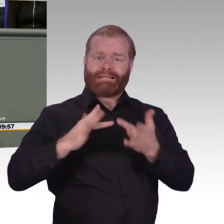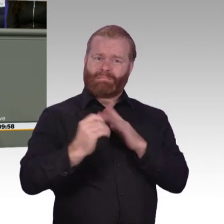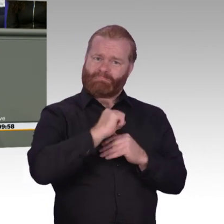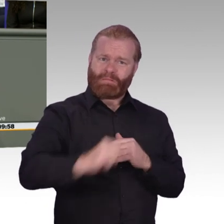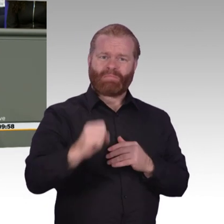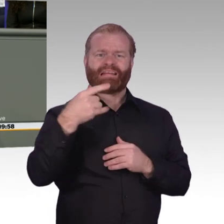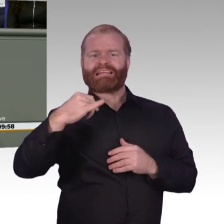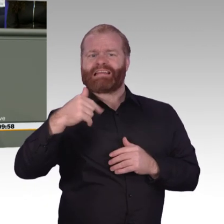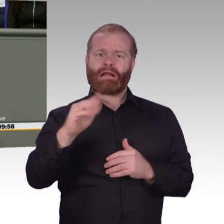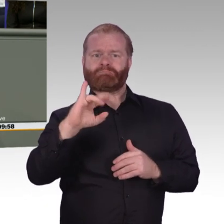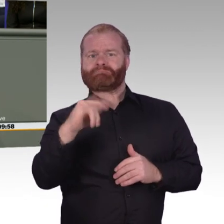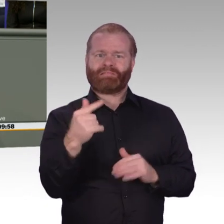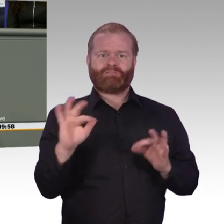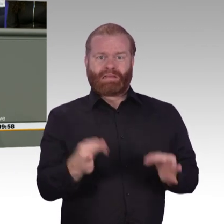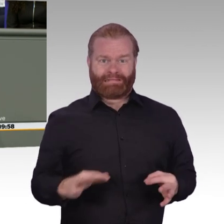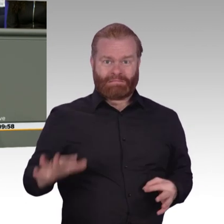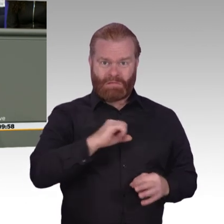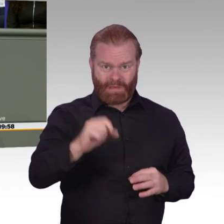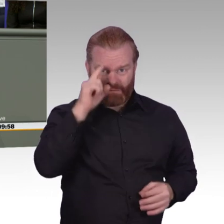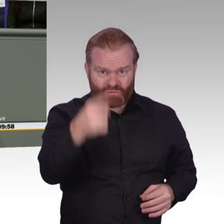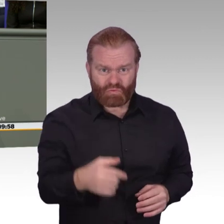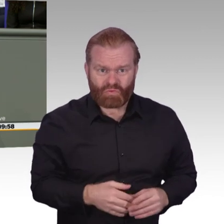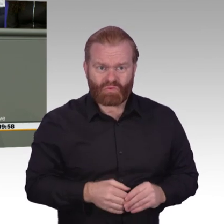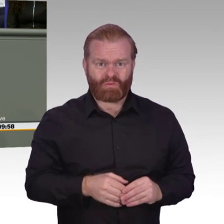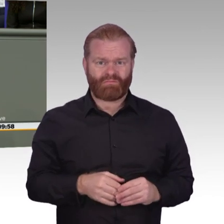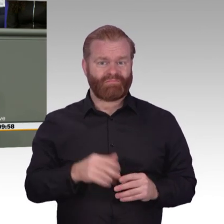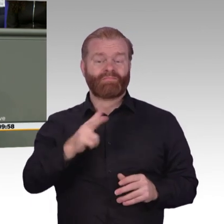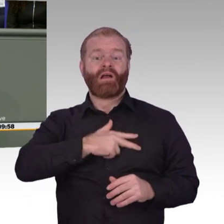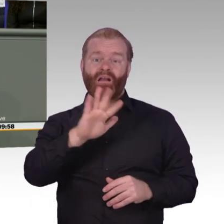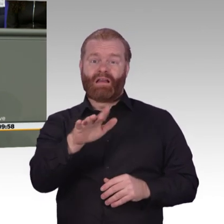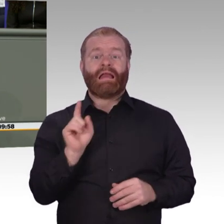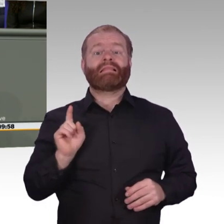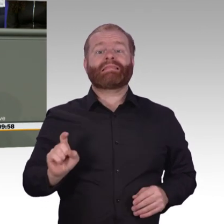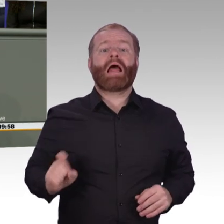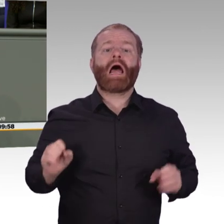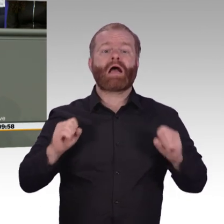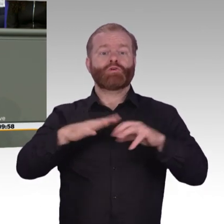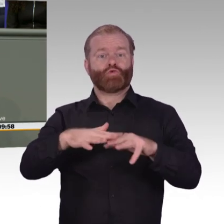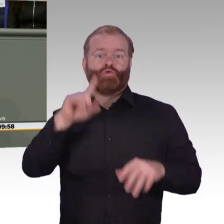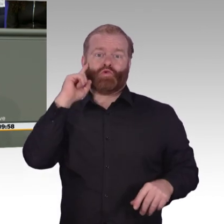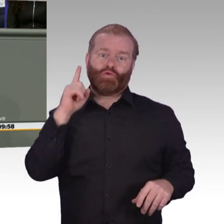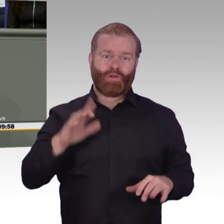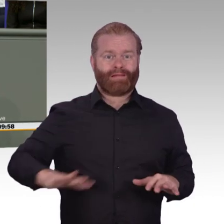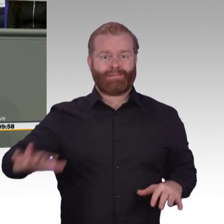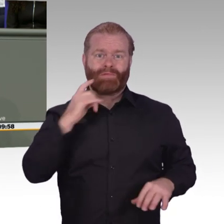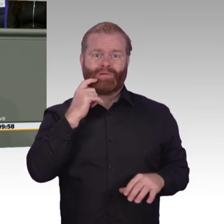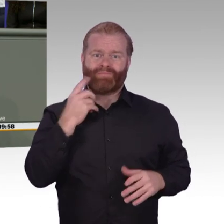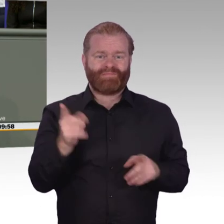endlich darauf hören und ein federführendes und koordinierendes Digitalministerium einführen, das diese ganzen Ressorts, diese ganzen Projekte